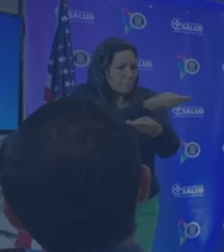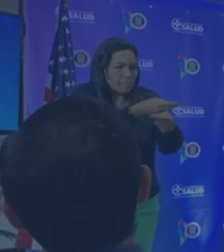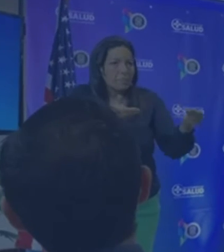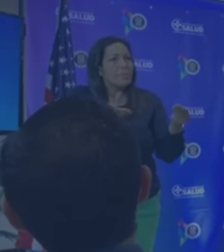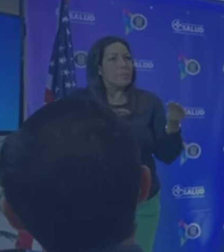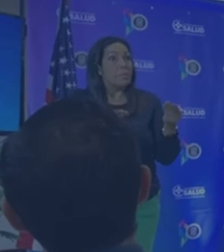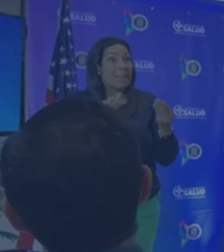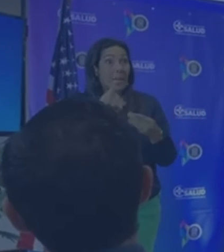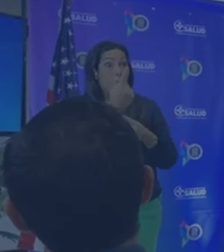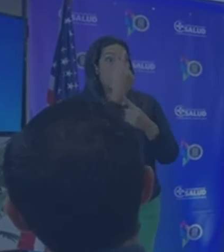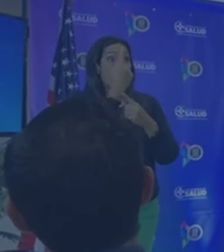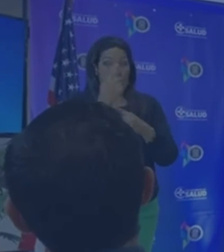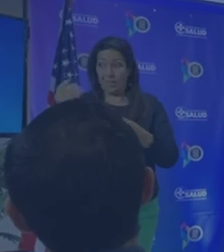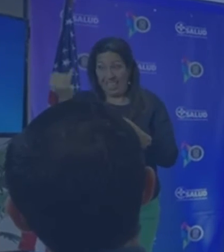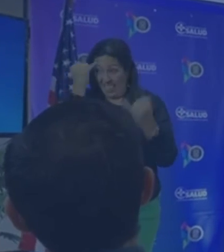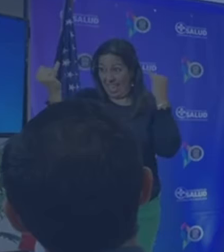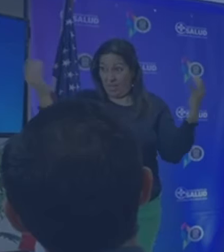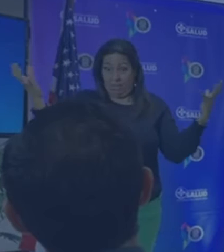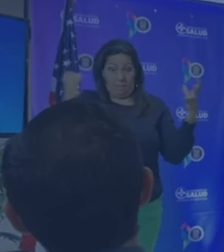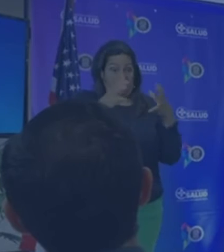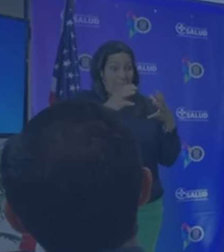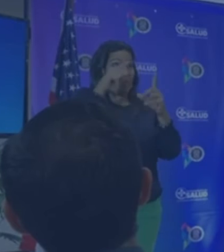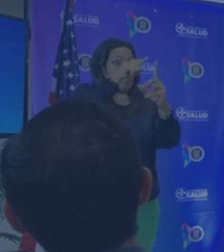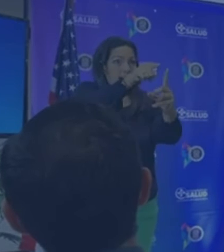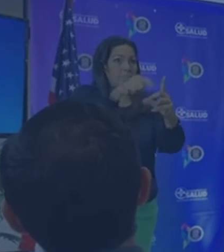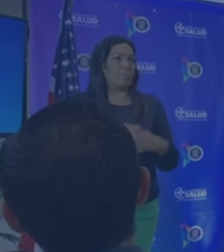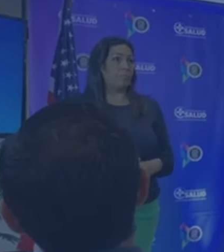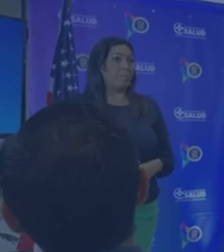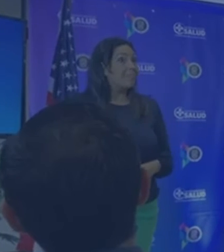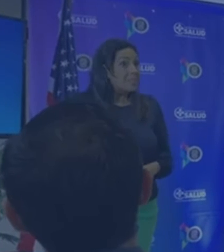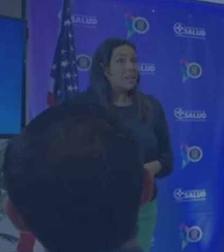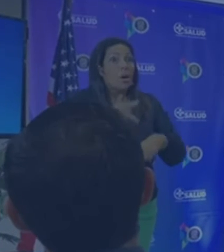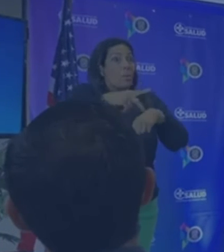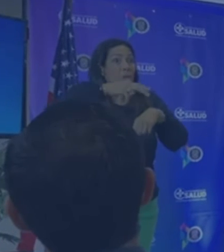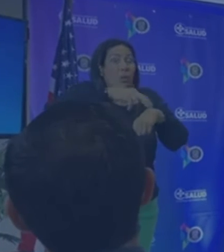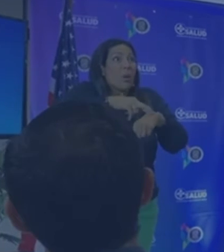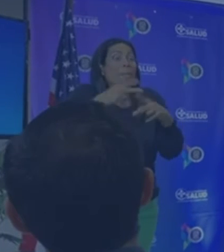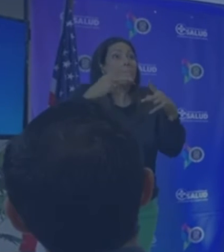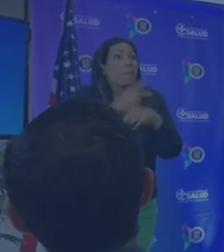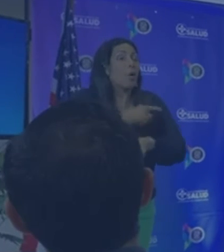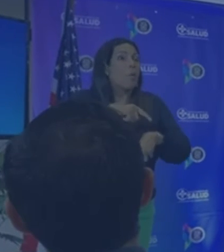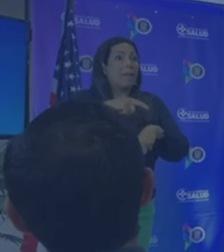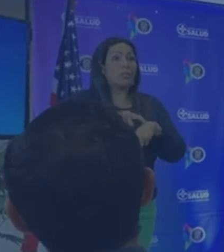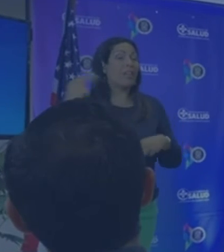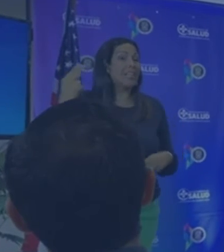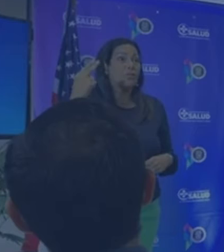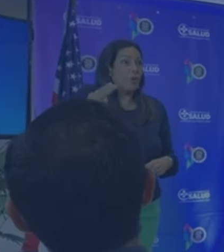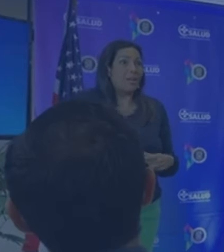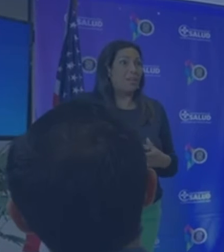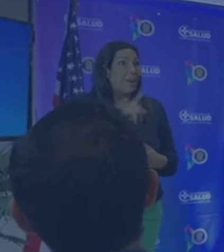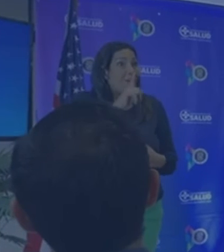administrativa, una cosa es administrar el Departamento de Salud y otra cosa es pregar con la salud pública y eso tiene que tener sus propias cargas para poder